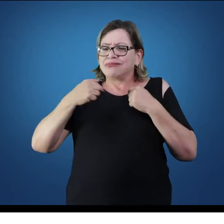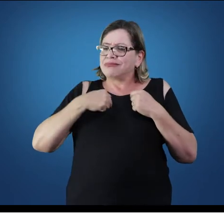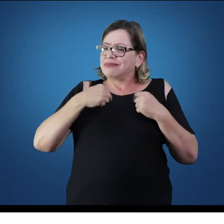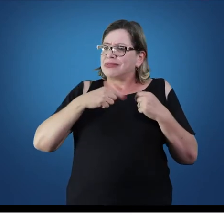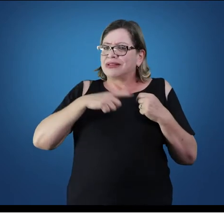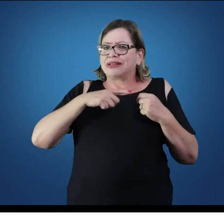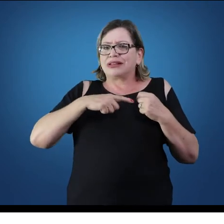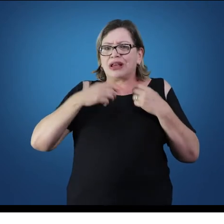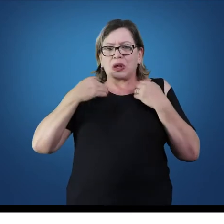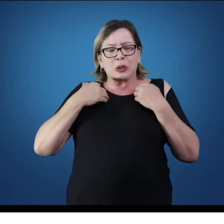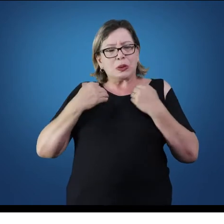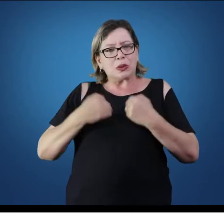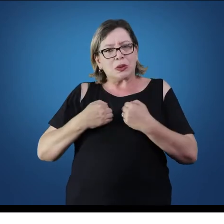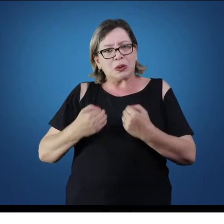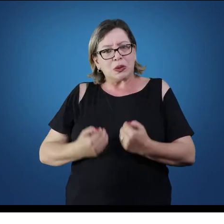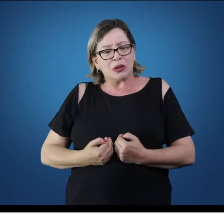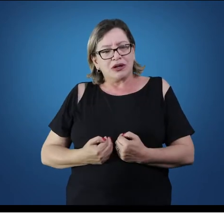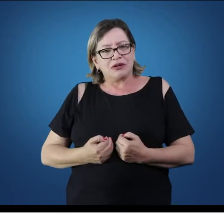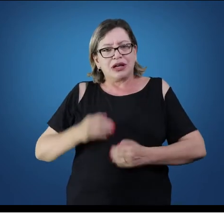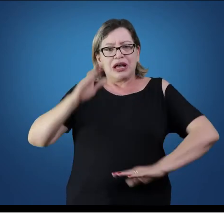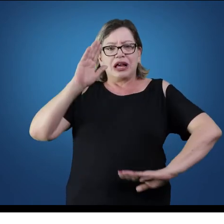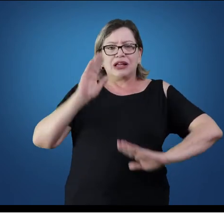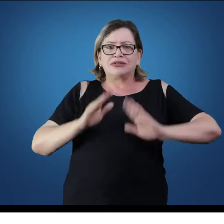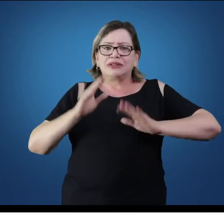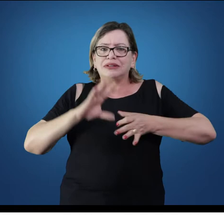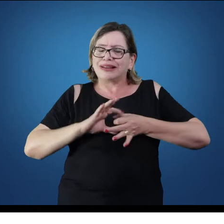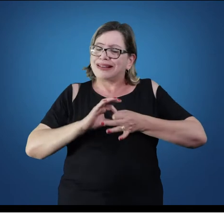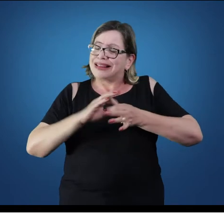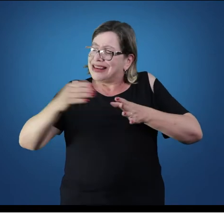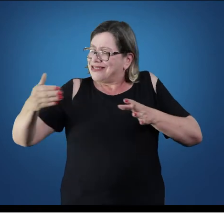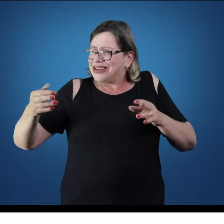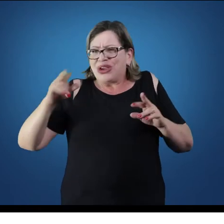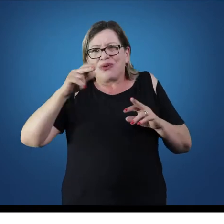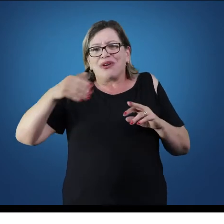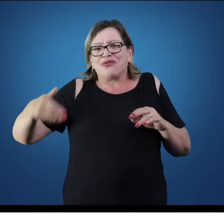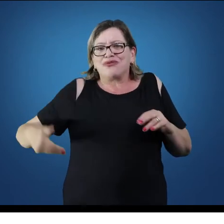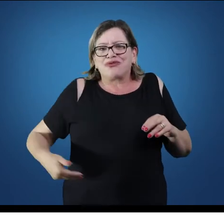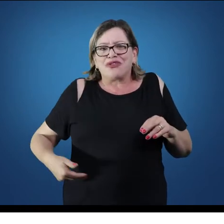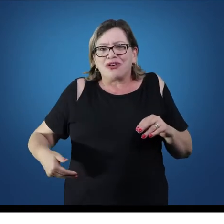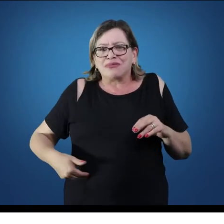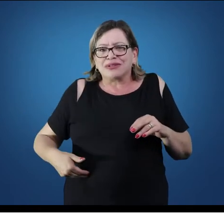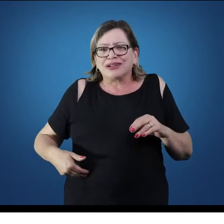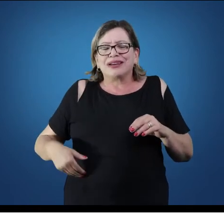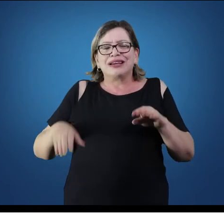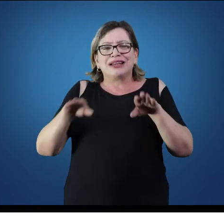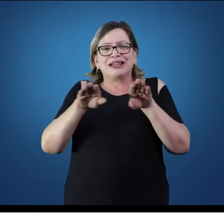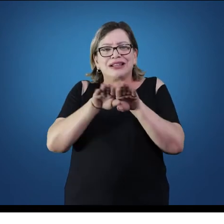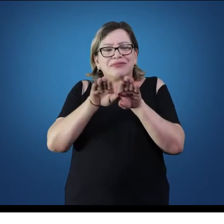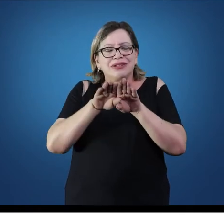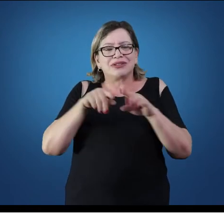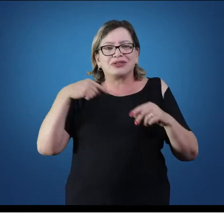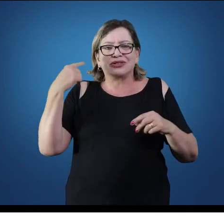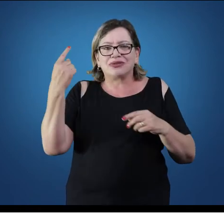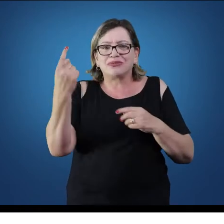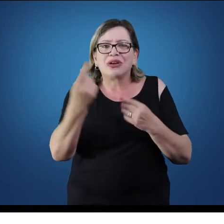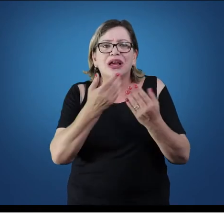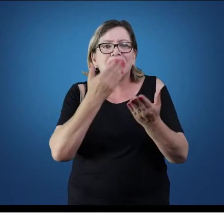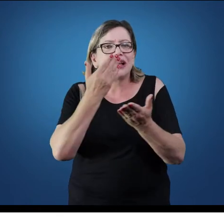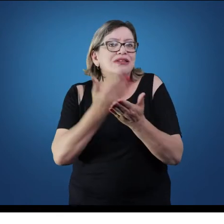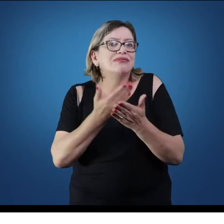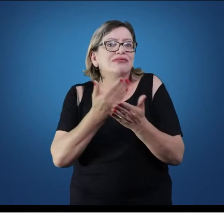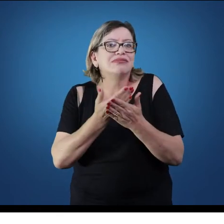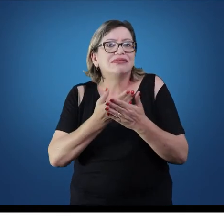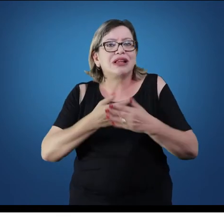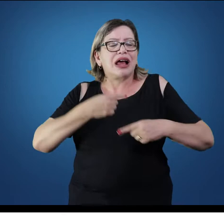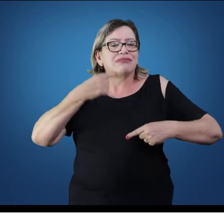corpo. Algumas mais primitivas, como por exemplo a fome, e aí a gente também vai pegar componentes hoje, discutir com relação